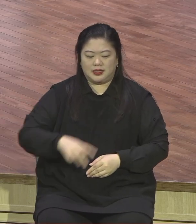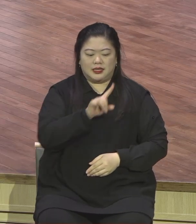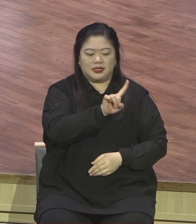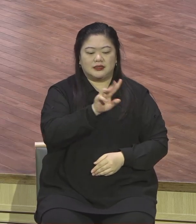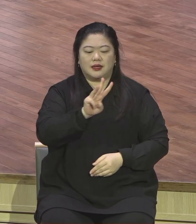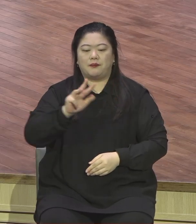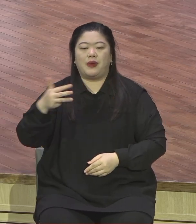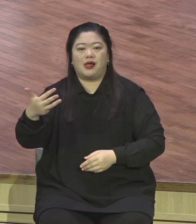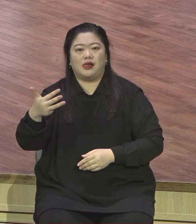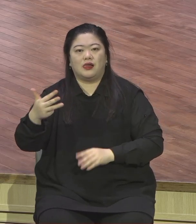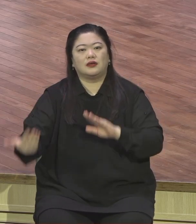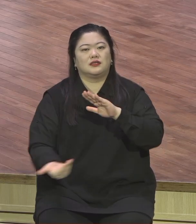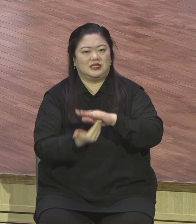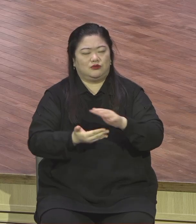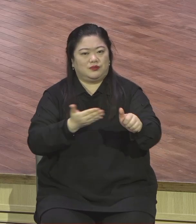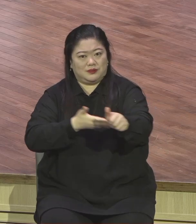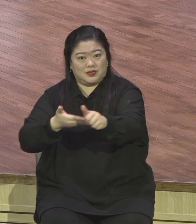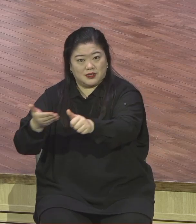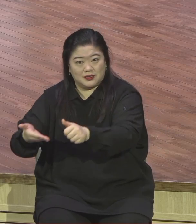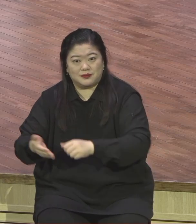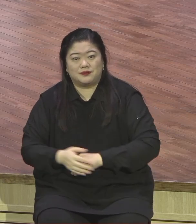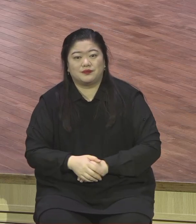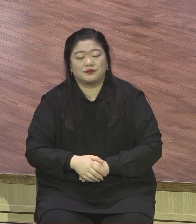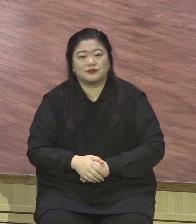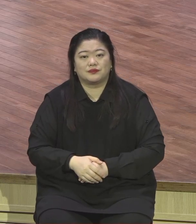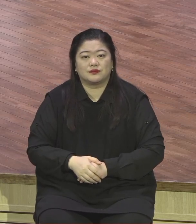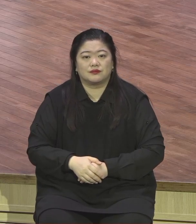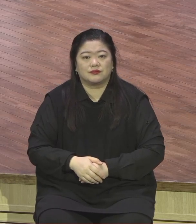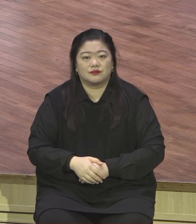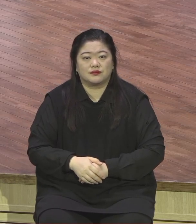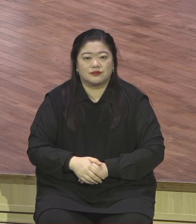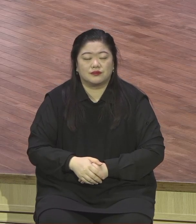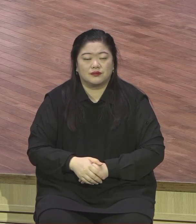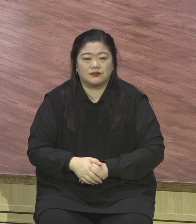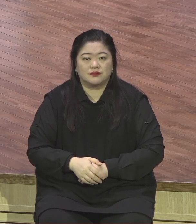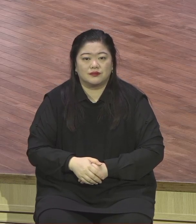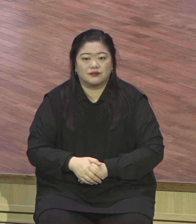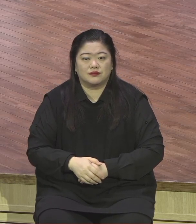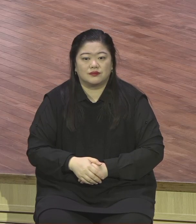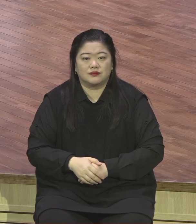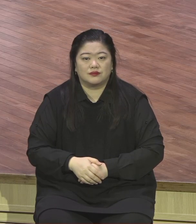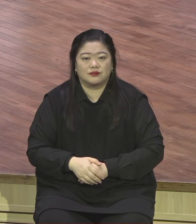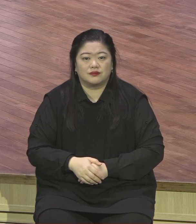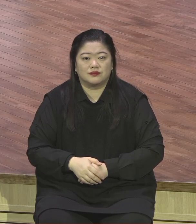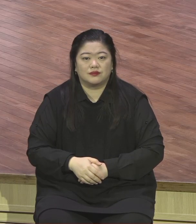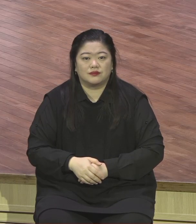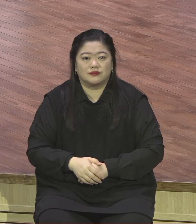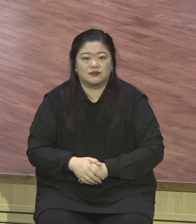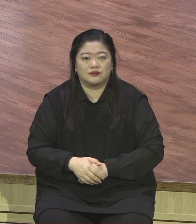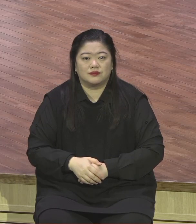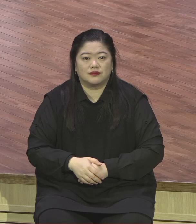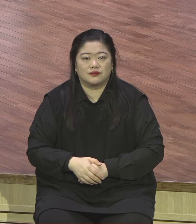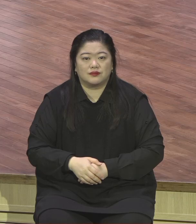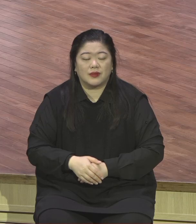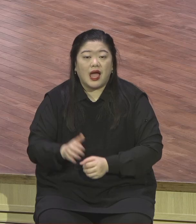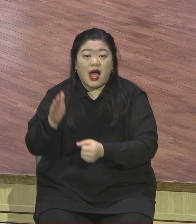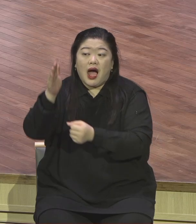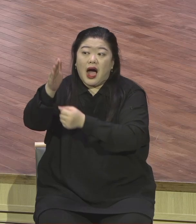드러나고 예수한기가 드러나야지 나라는 수궁창 냄새 나는 나라는 것을 자꾸 드러내니까 하나가 안 되는 거예요.